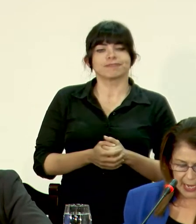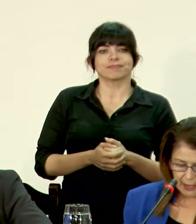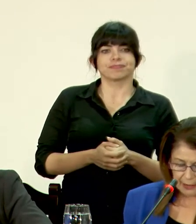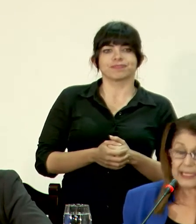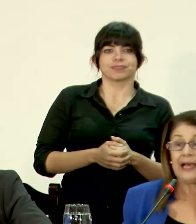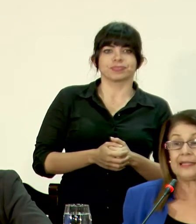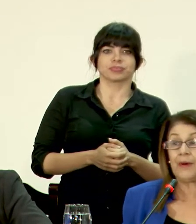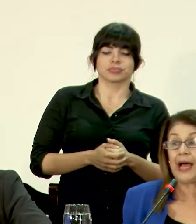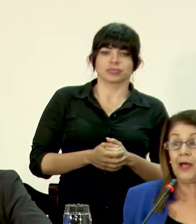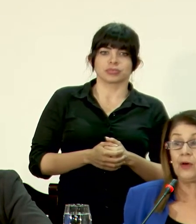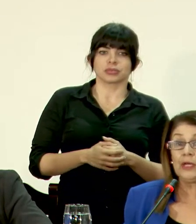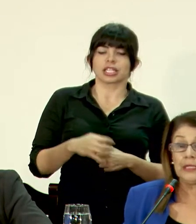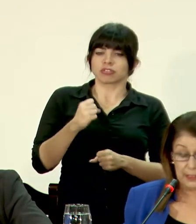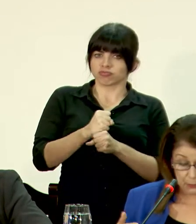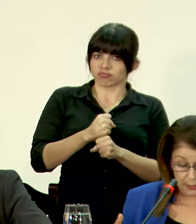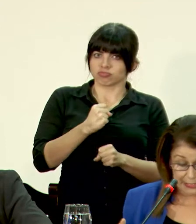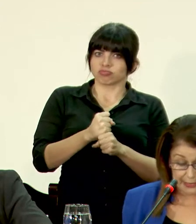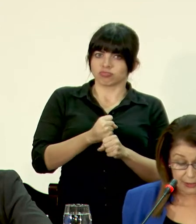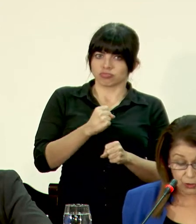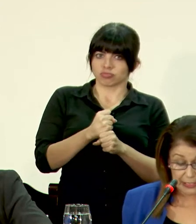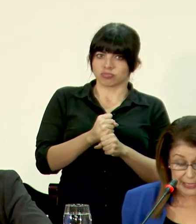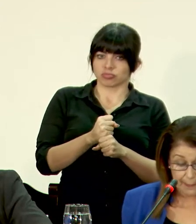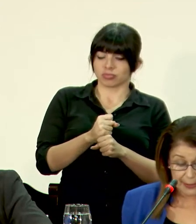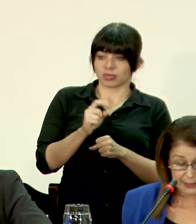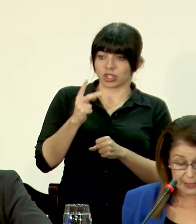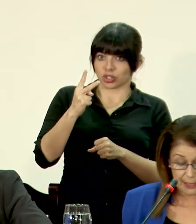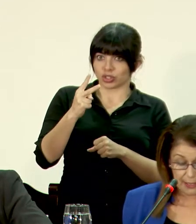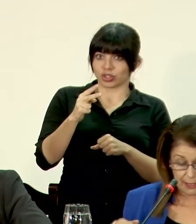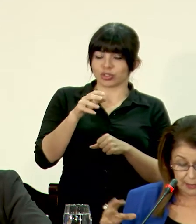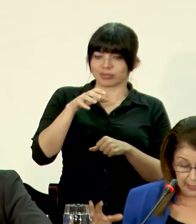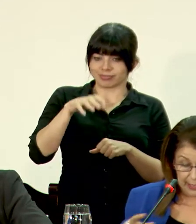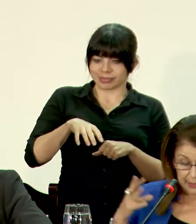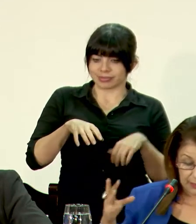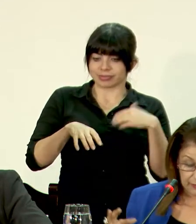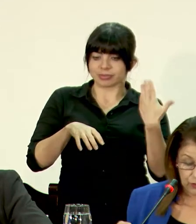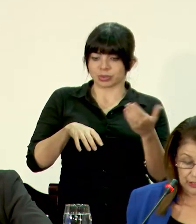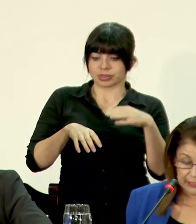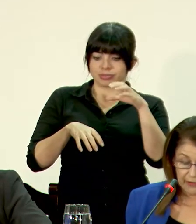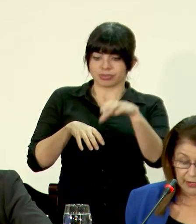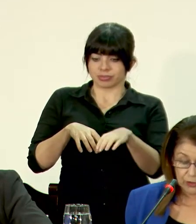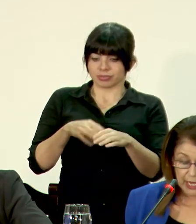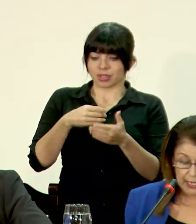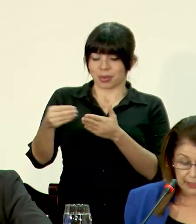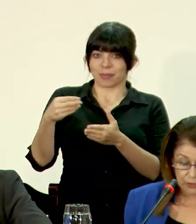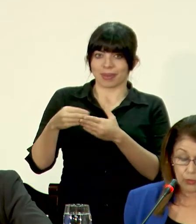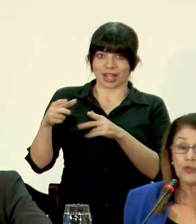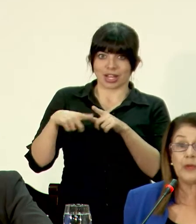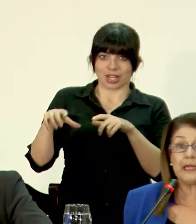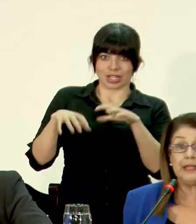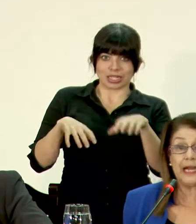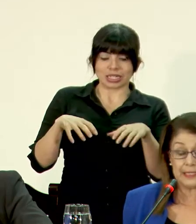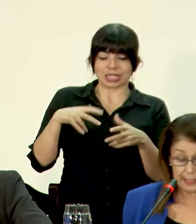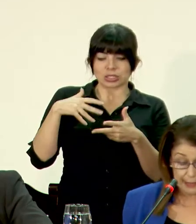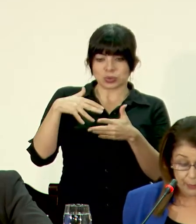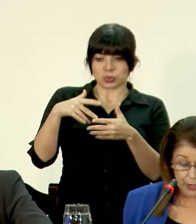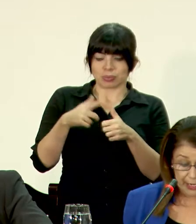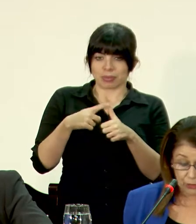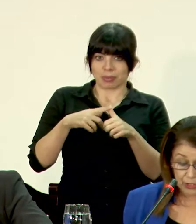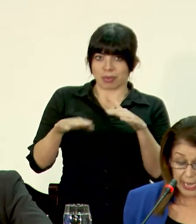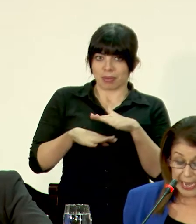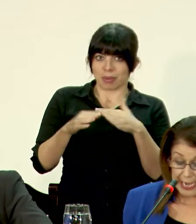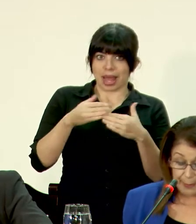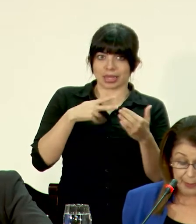Entonces, se ha trabajado, después de esas dos etapas de adquisición de terrenos y de estudios preliminares y